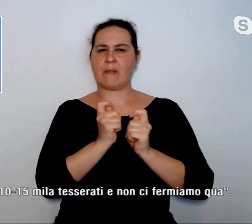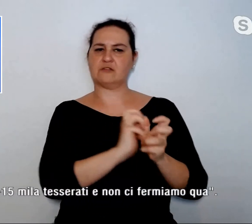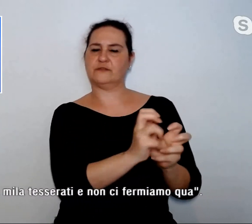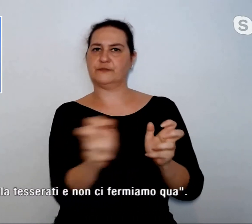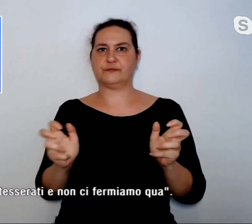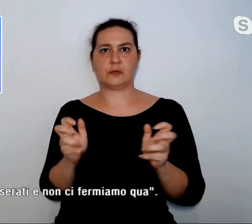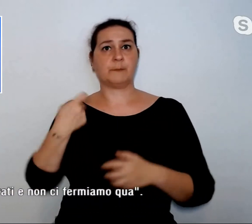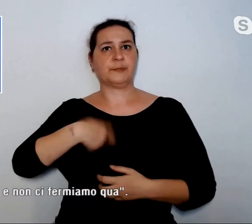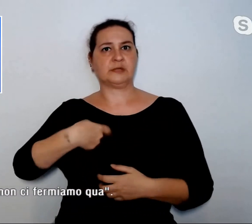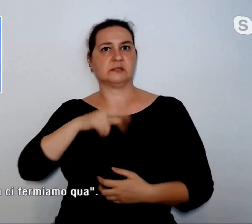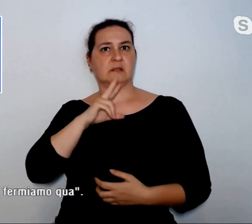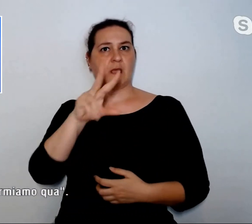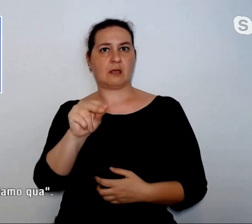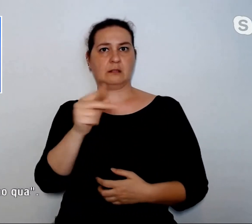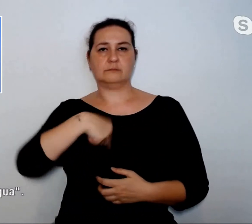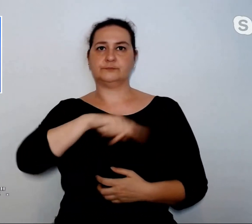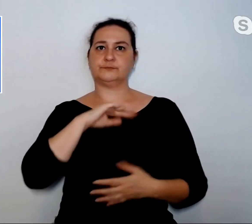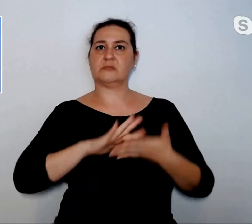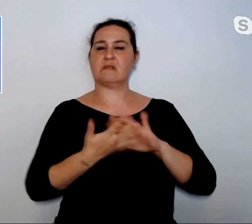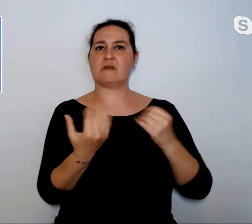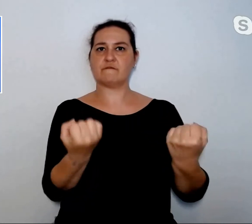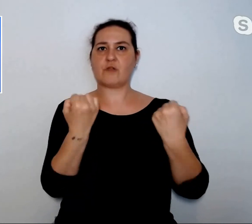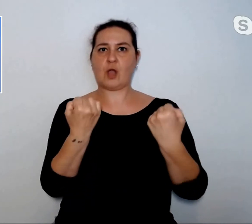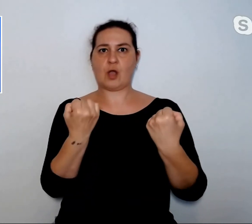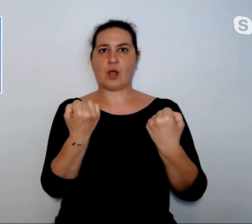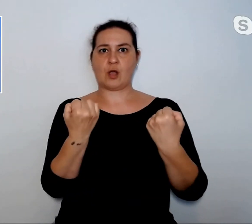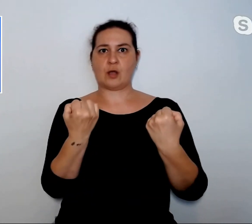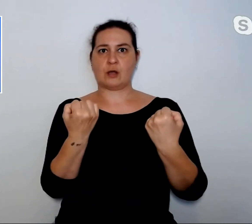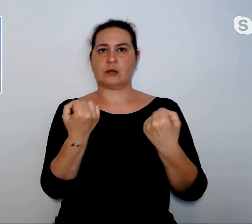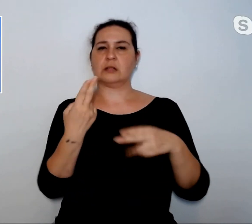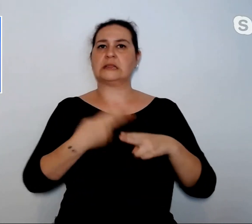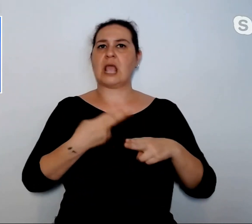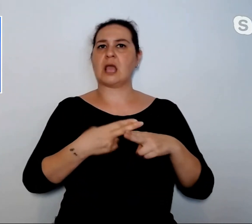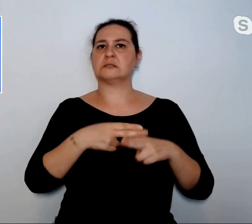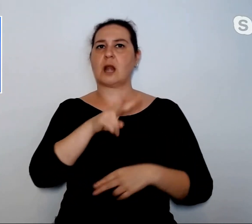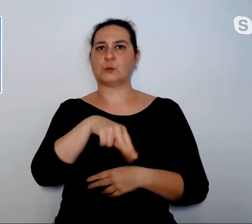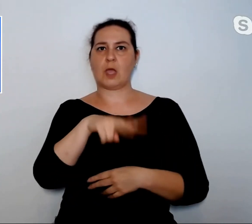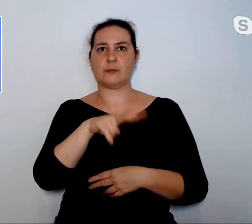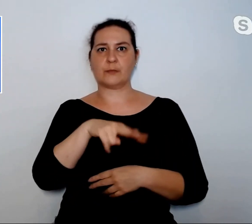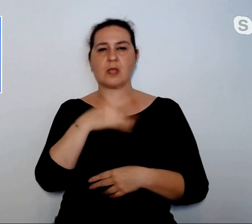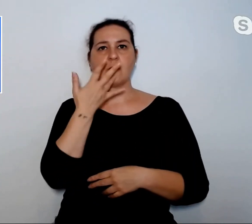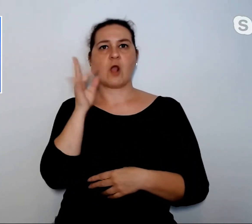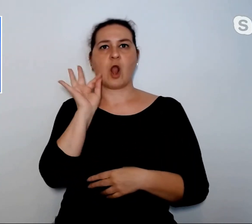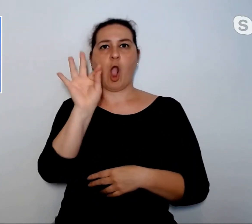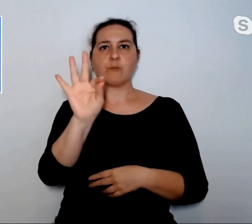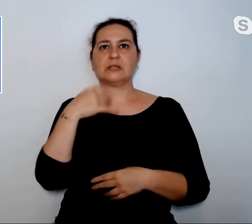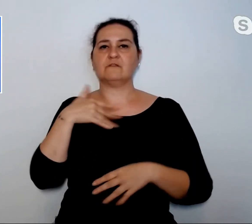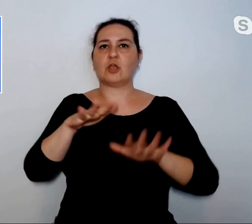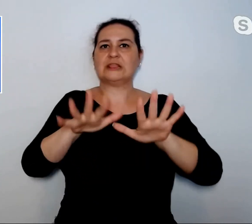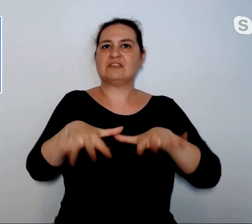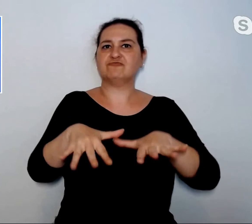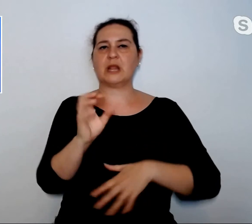Saremo più forti che mai, siamo già 2.000 tesserati ma l'obiettivo è di 10.000-15.000